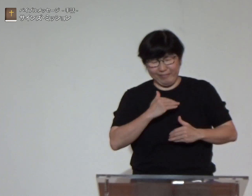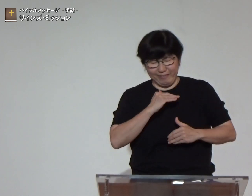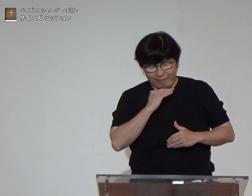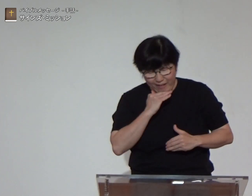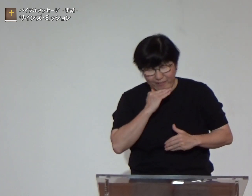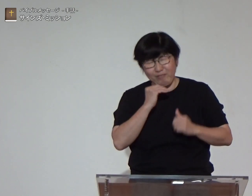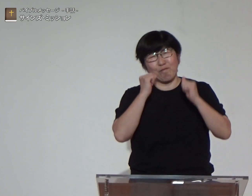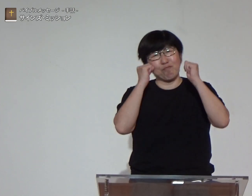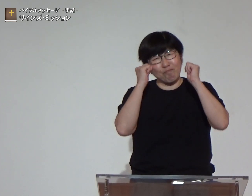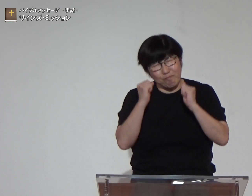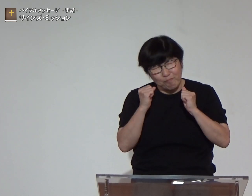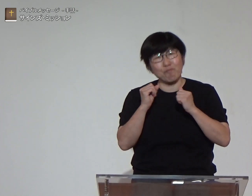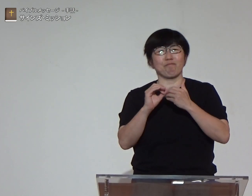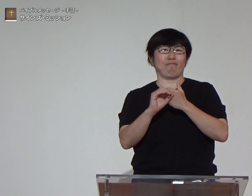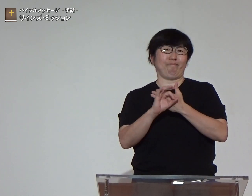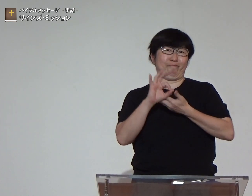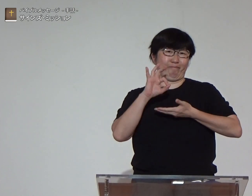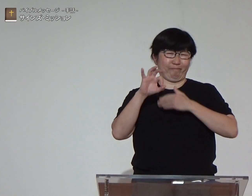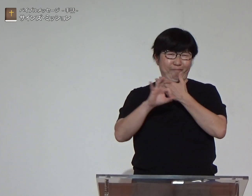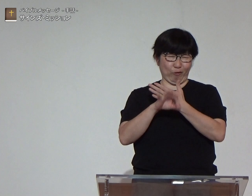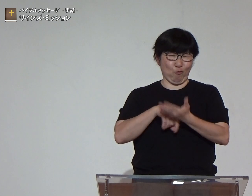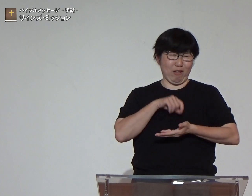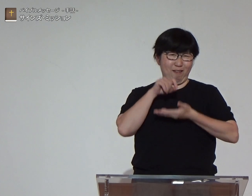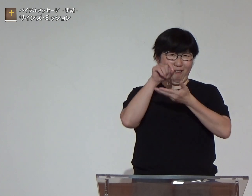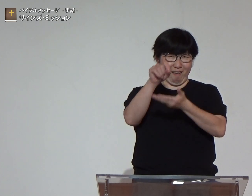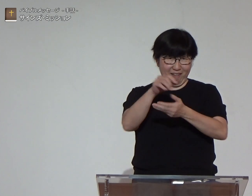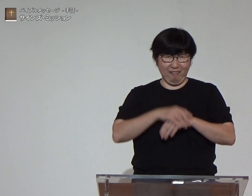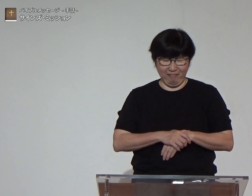を楽しみにしているということを例えたお話です